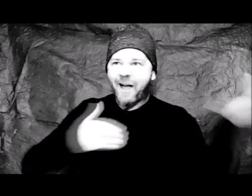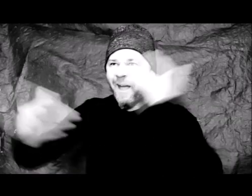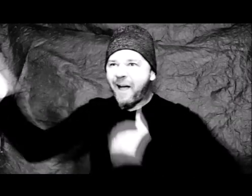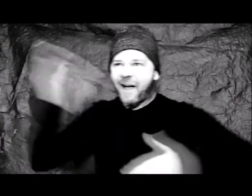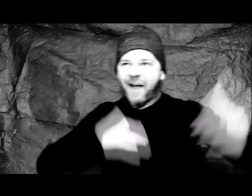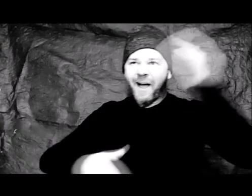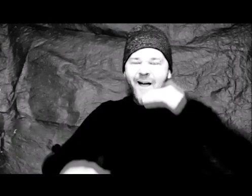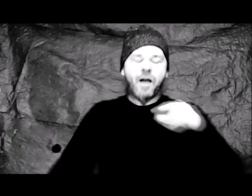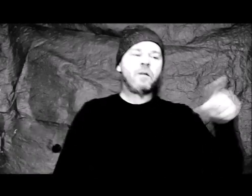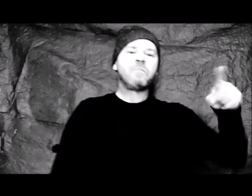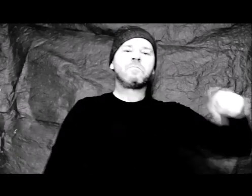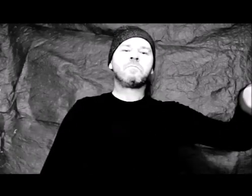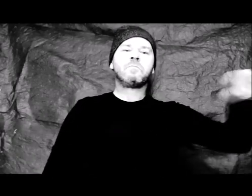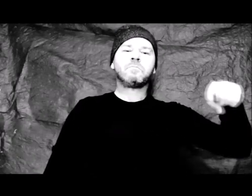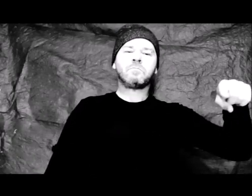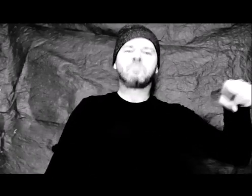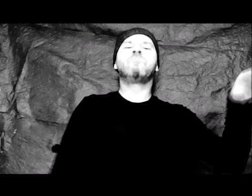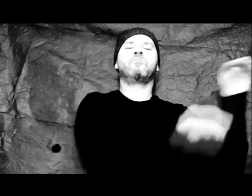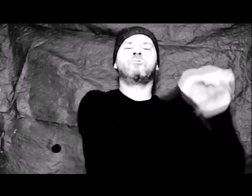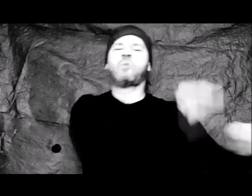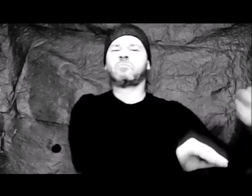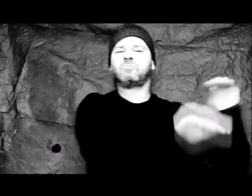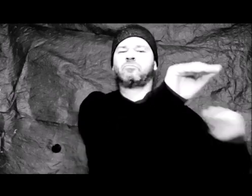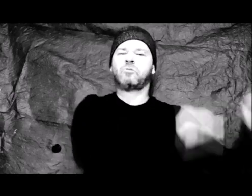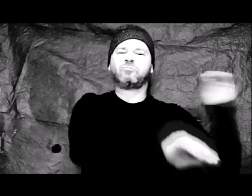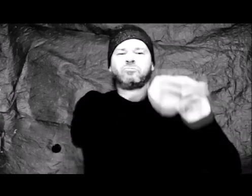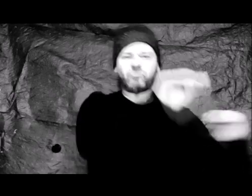pour que d'autres nous rejoignent, eux, ils soignent.